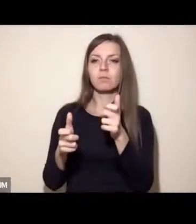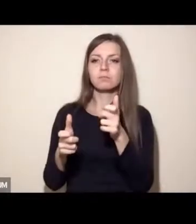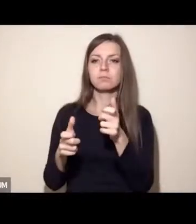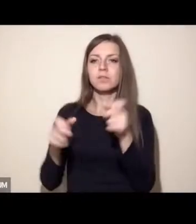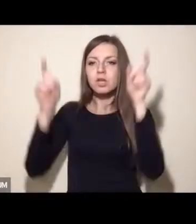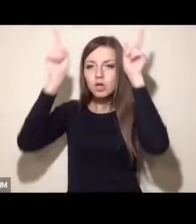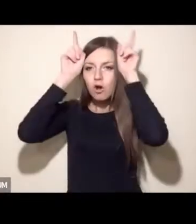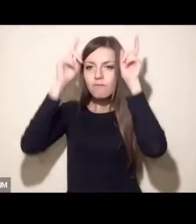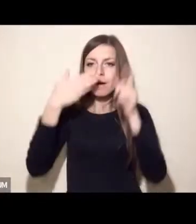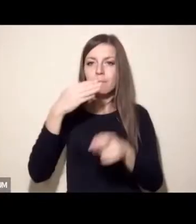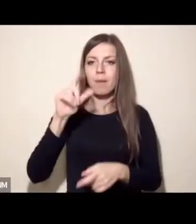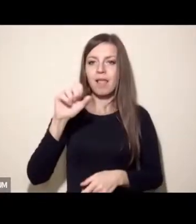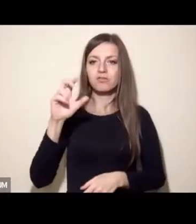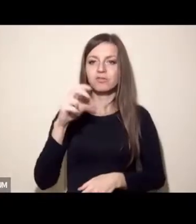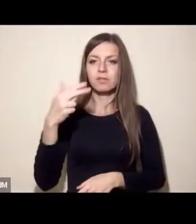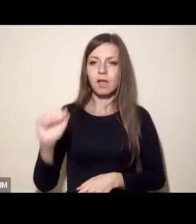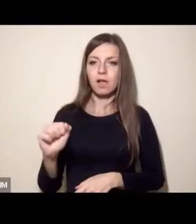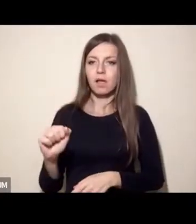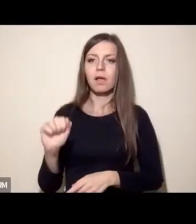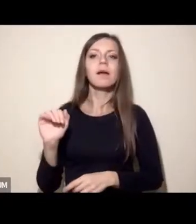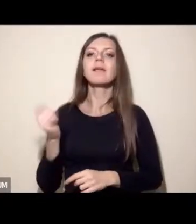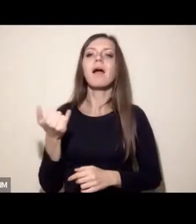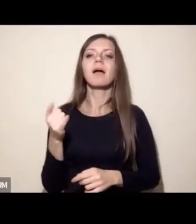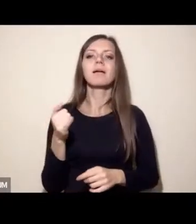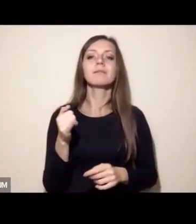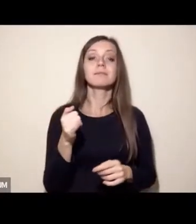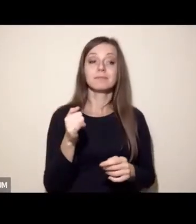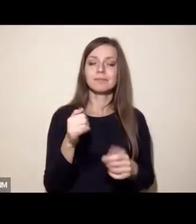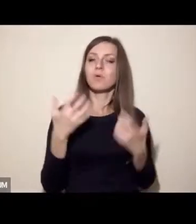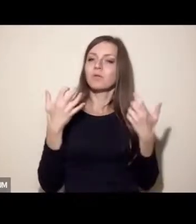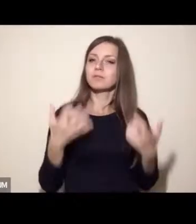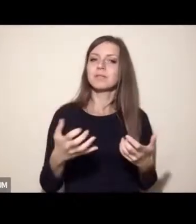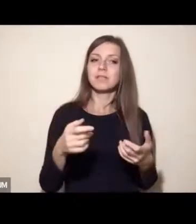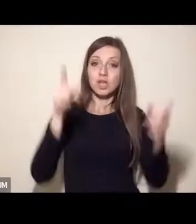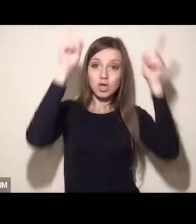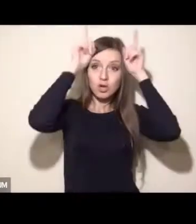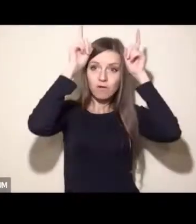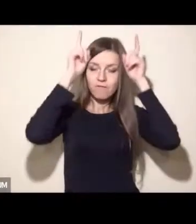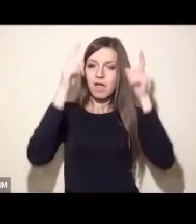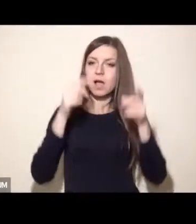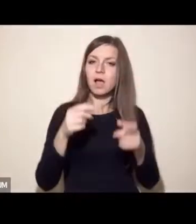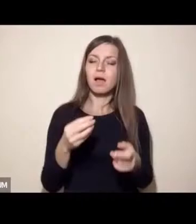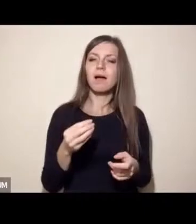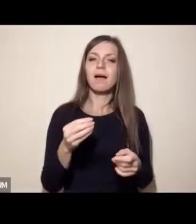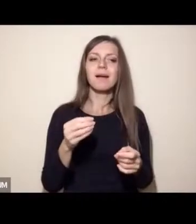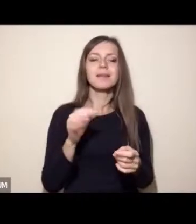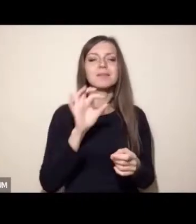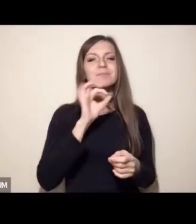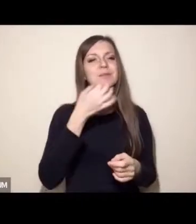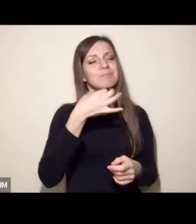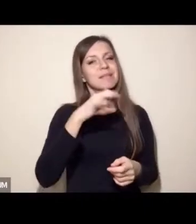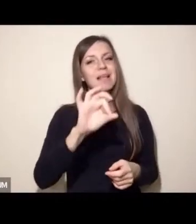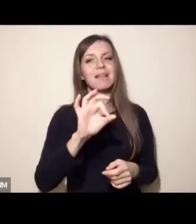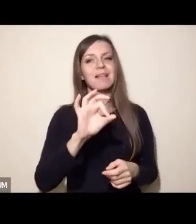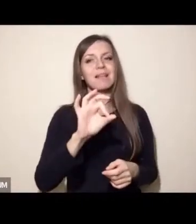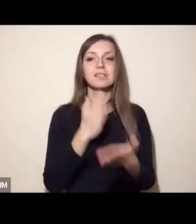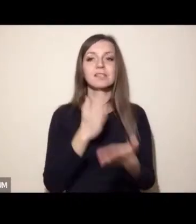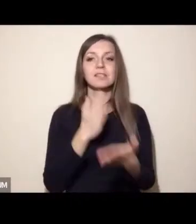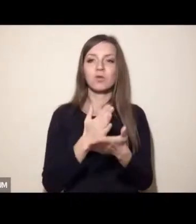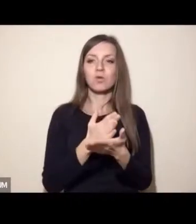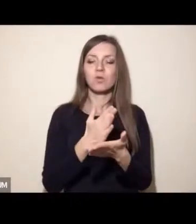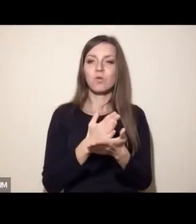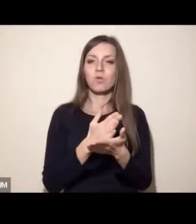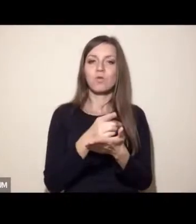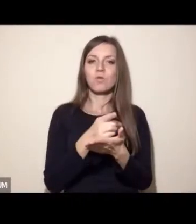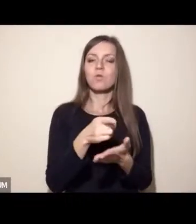są selekcjonowane i hodowane w taki sposób, aby cała energia, którą zużywają, była przeznaczona właściwie jedynie do wytwarzania mleka.